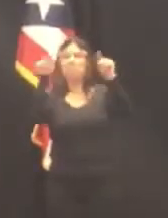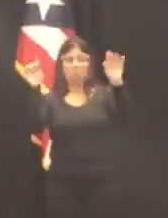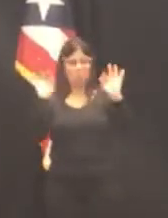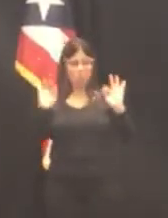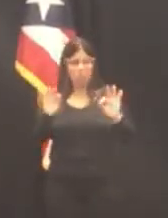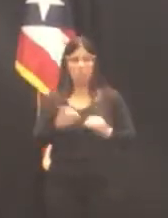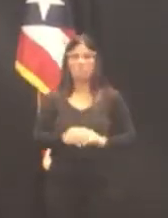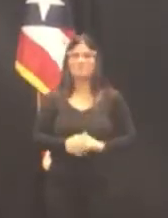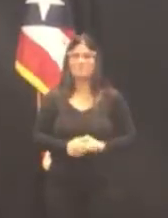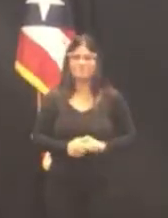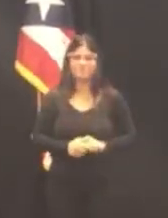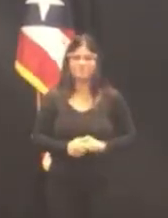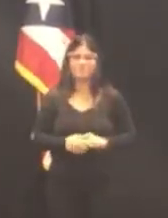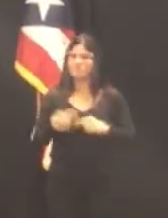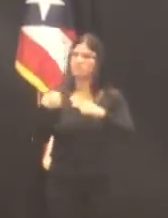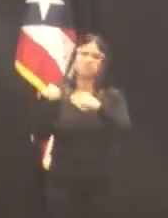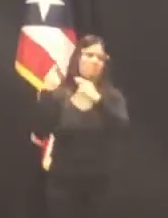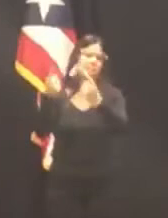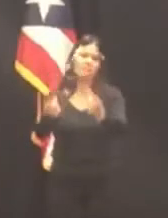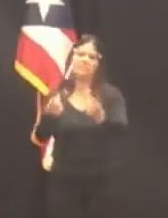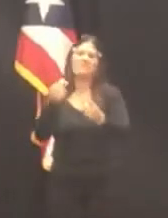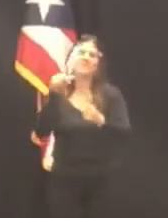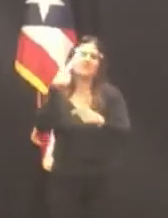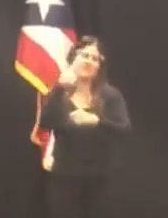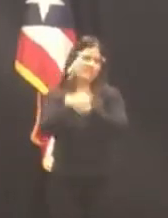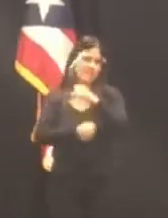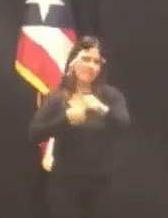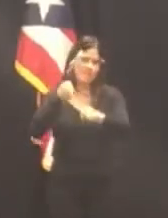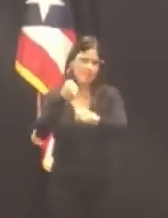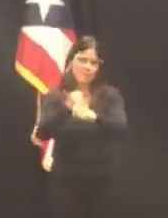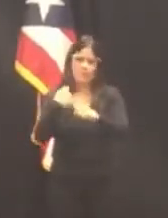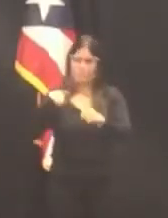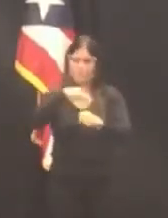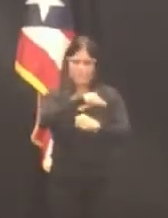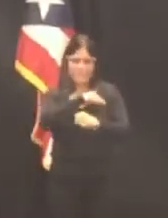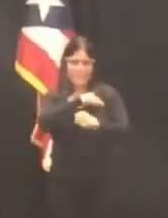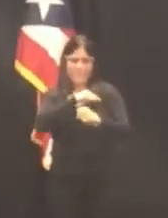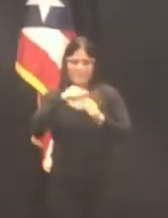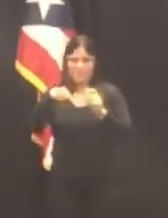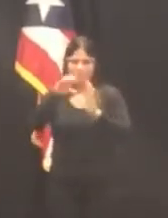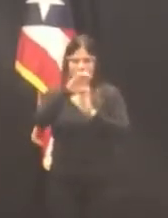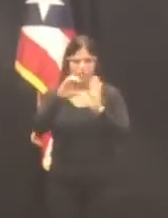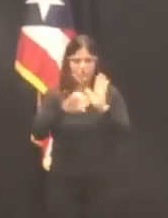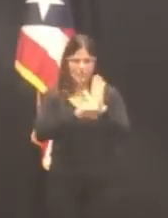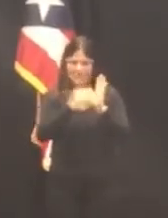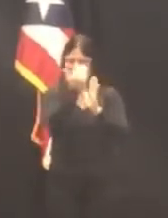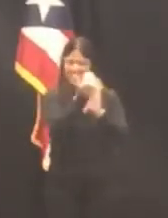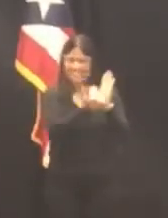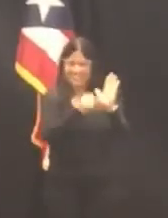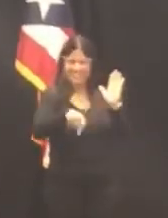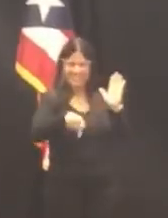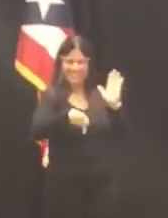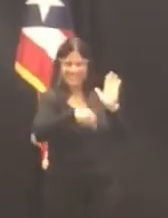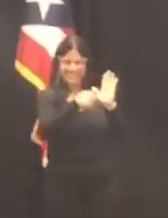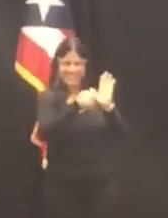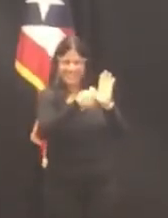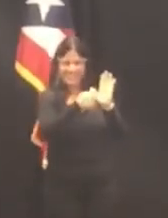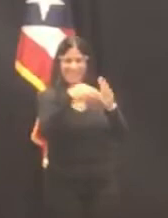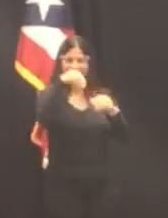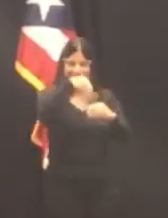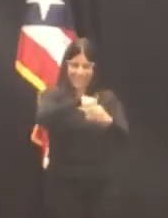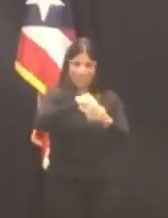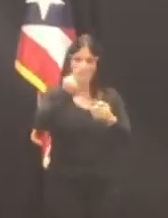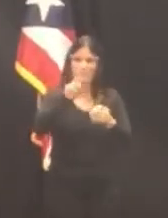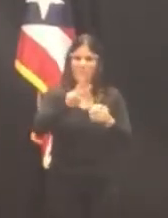Transcurrido esos 10 años, dispone nuestra Constitución, en su artículo 3, sección 22, que el Contralor,